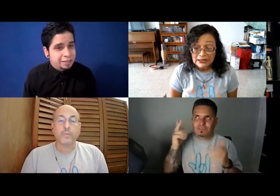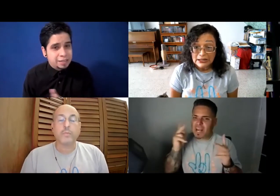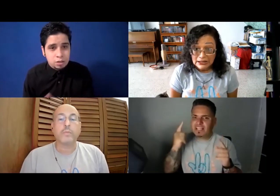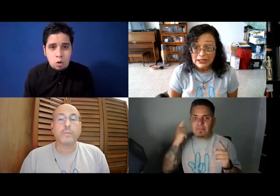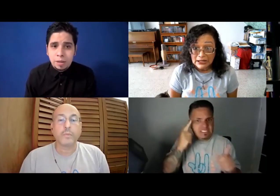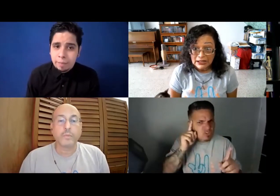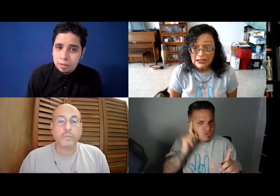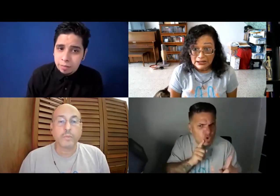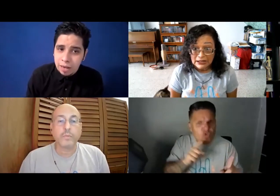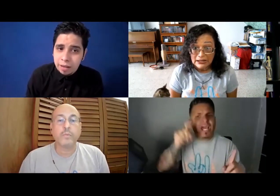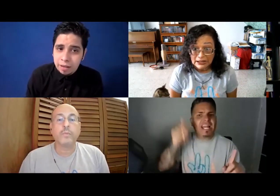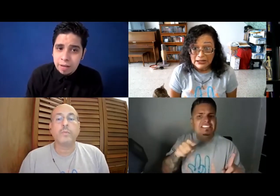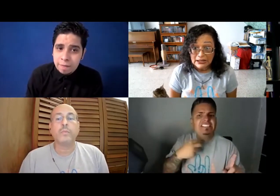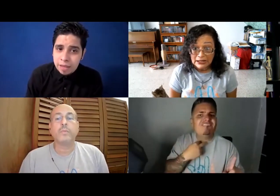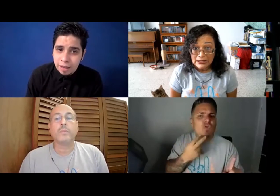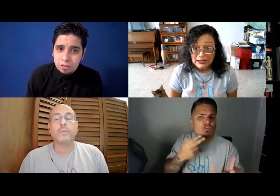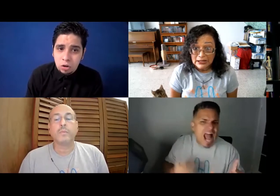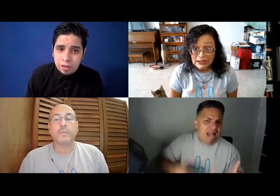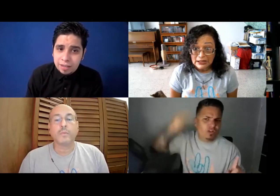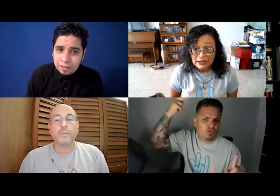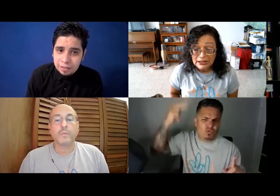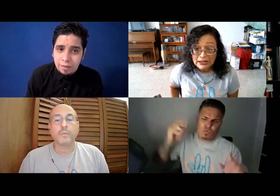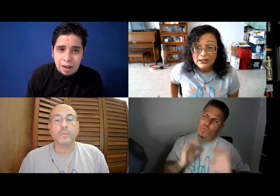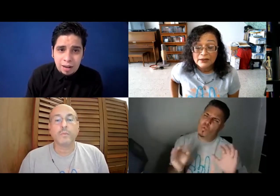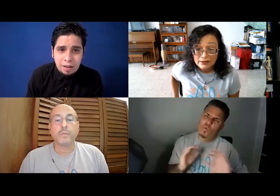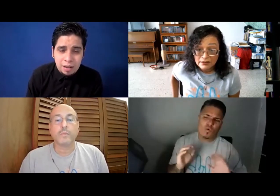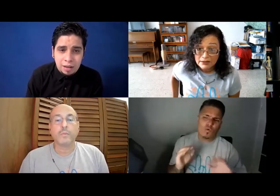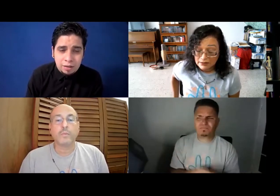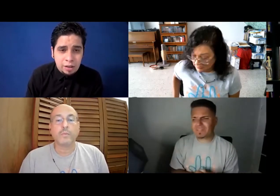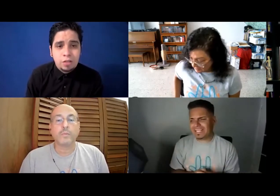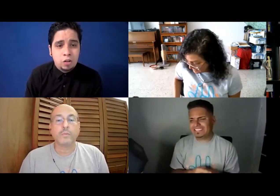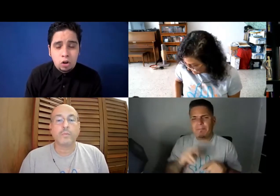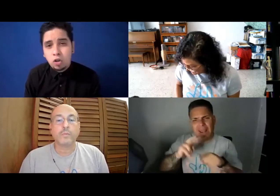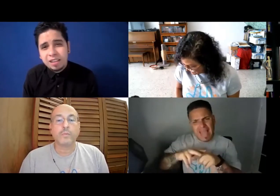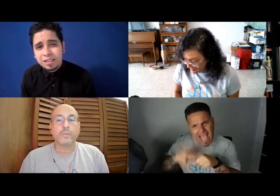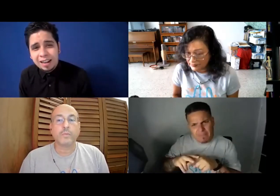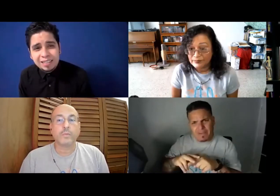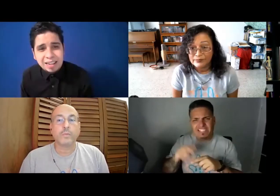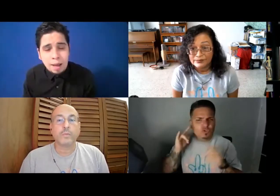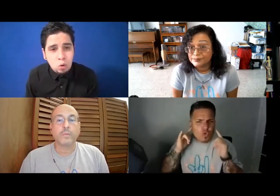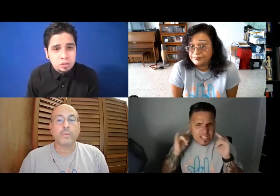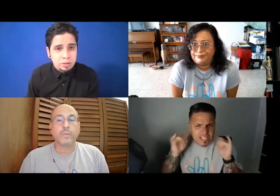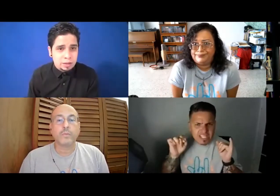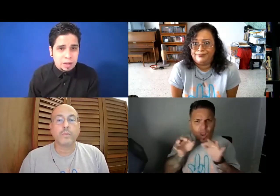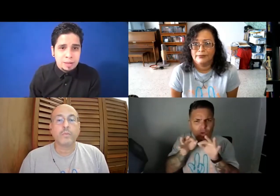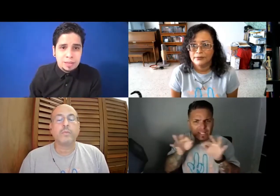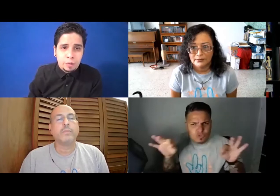entiendo completamente, ¿verdad? El sol lo necesita, ¿verdad? El sol no necesita que le haces la voz, es realmente, pues,